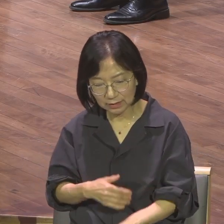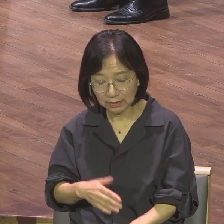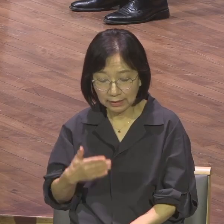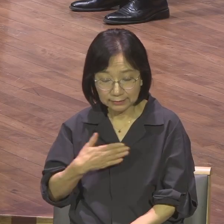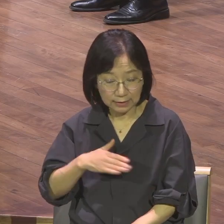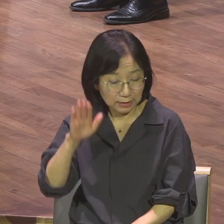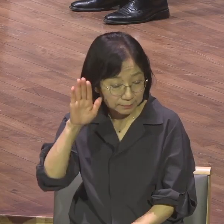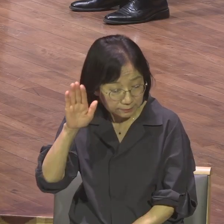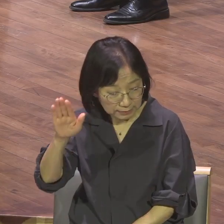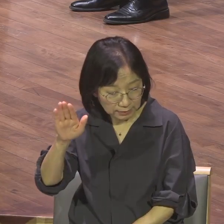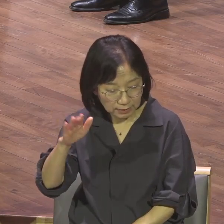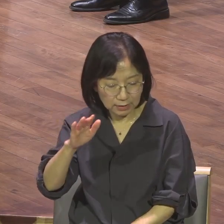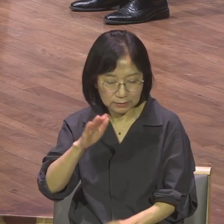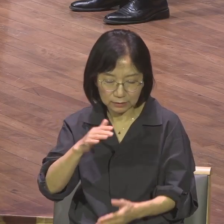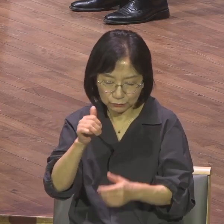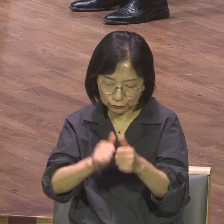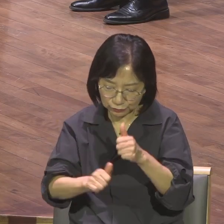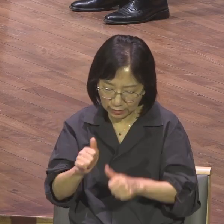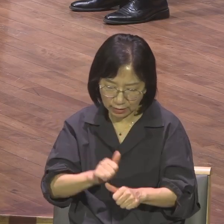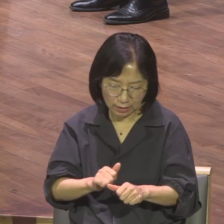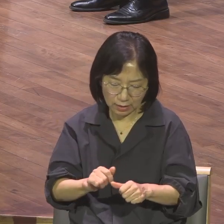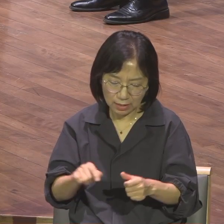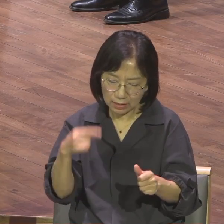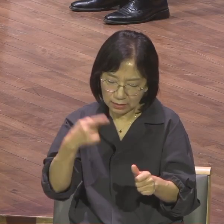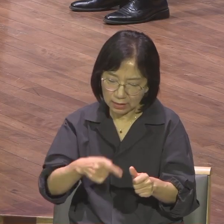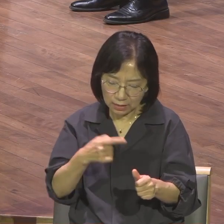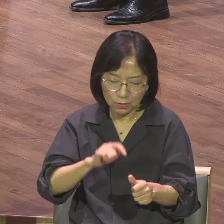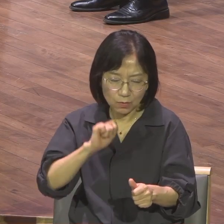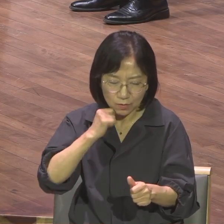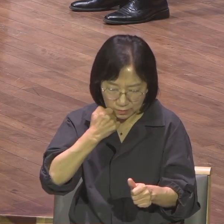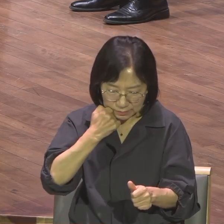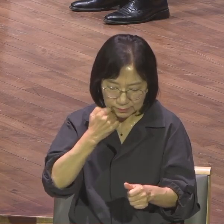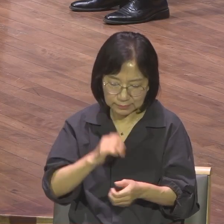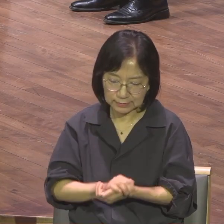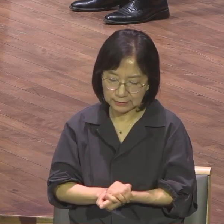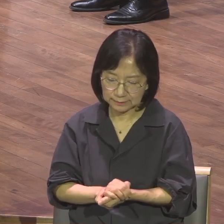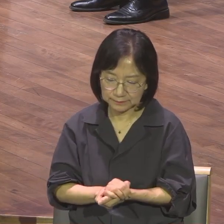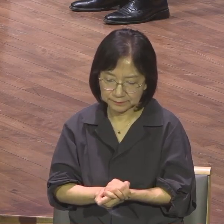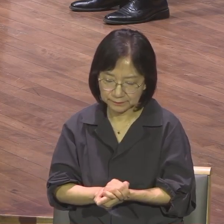것 그 어떤 것도 할 수 없습니다 예수님의 옷자락을 붙잡기만 했는데